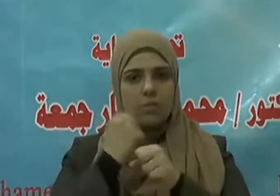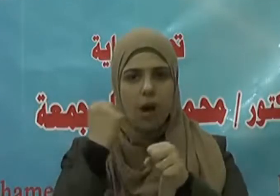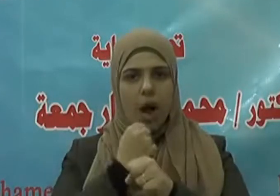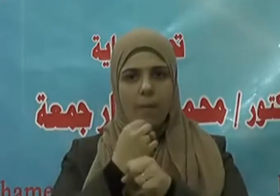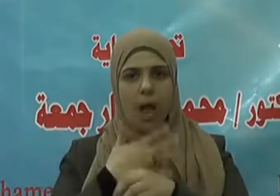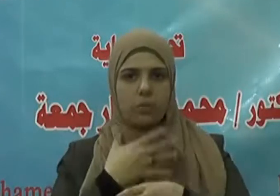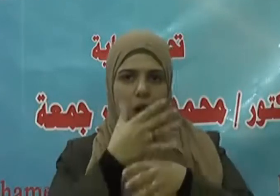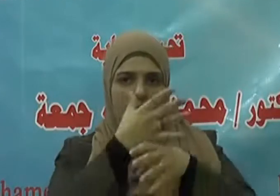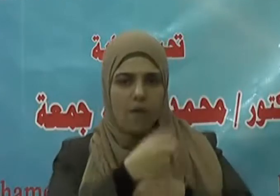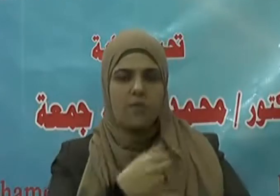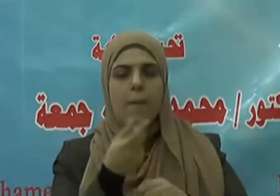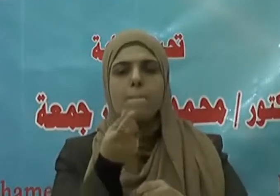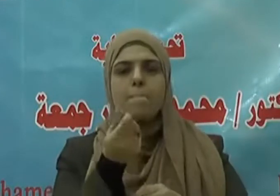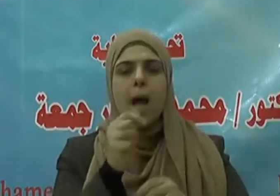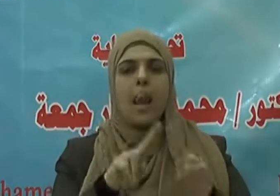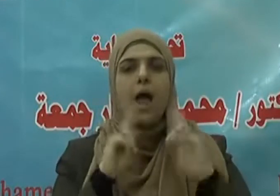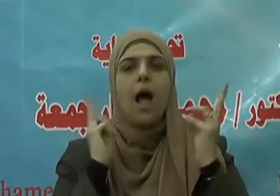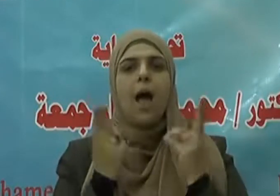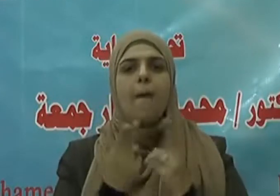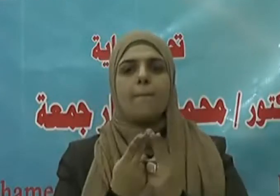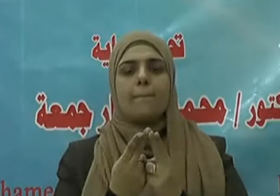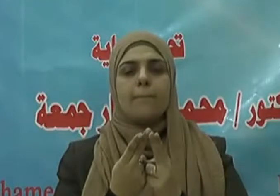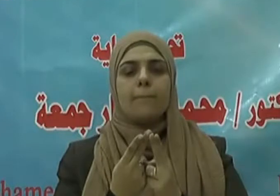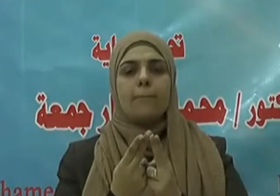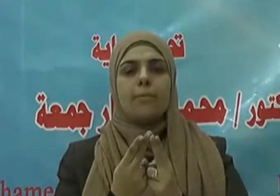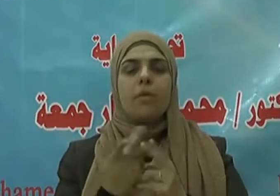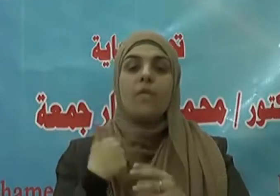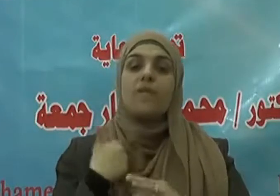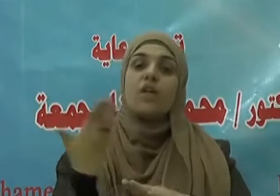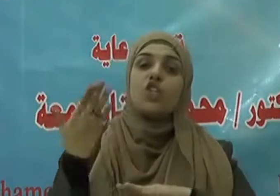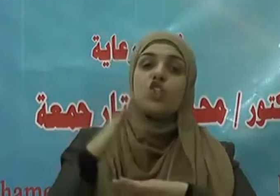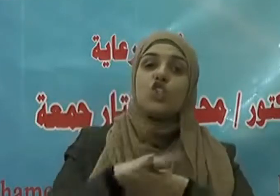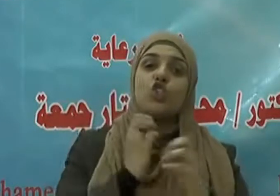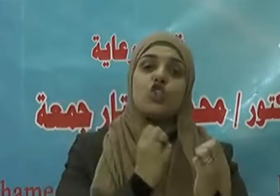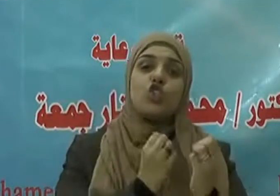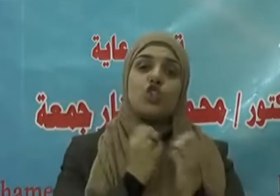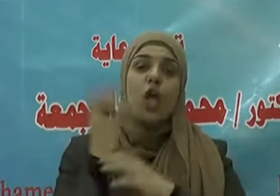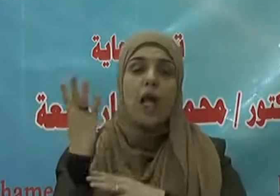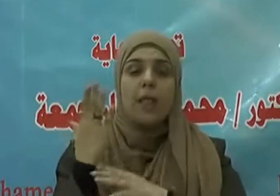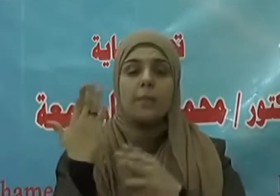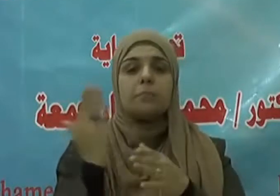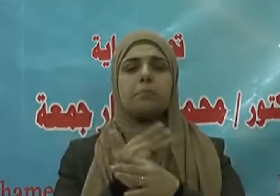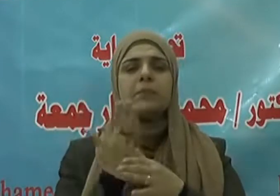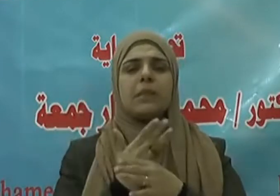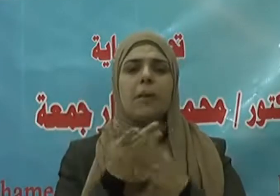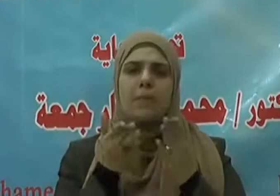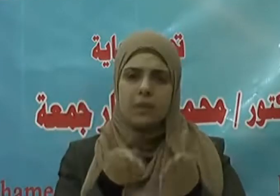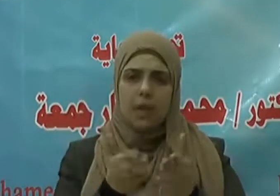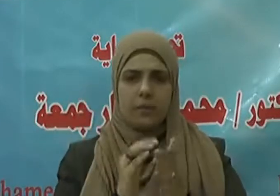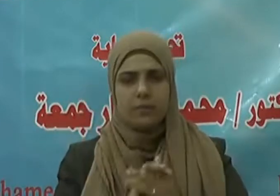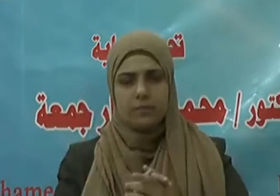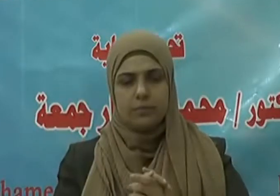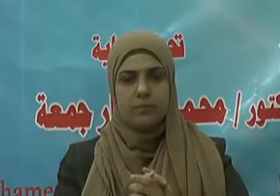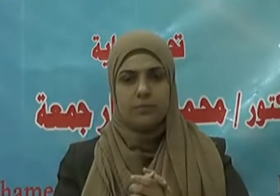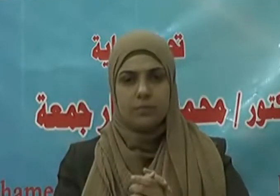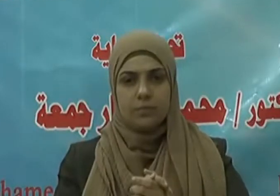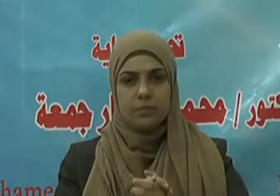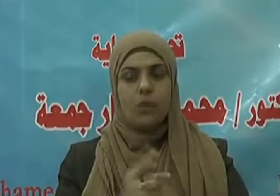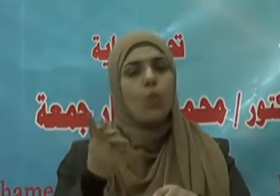والصلاة والسلام على خاتم الأنبياء والمرسلين سيدنا محمد